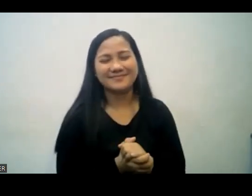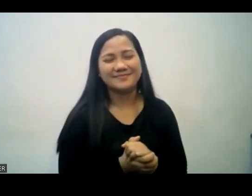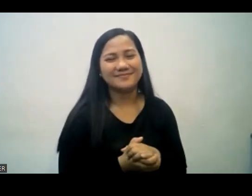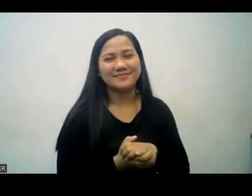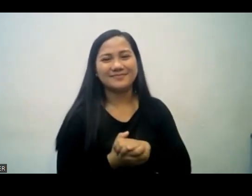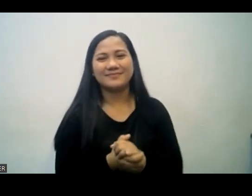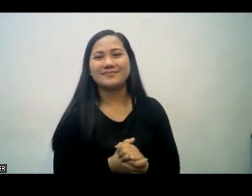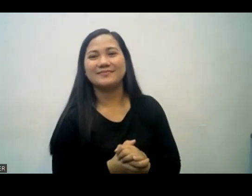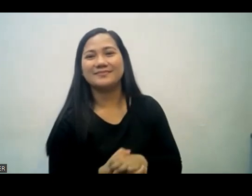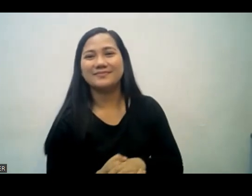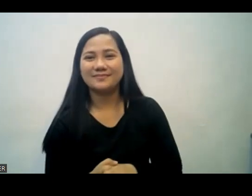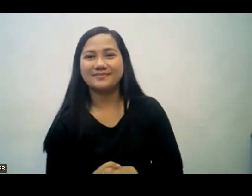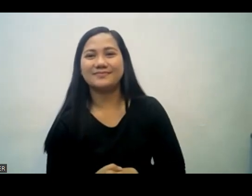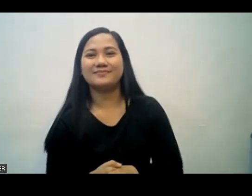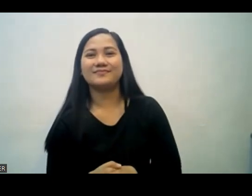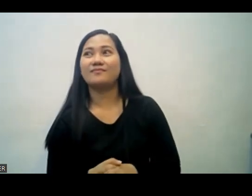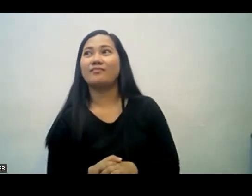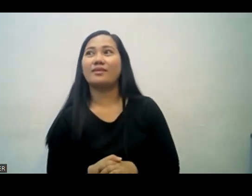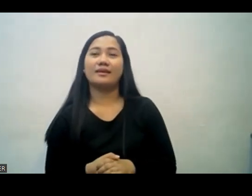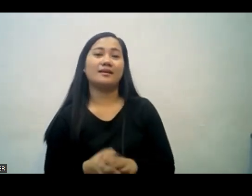the Philippians